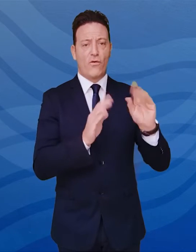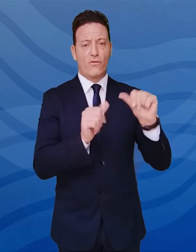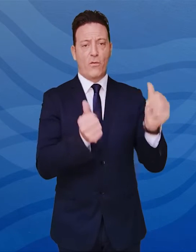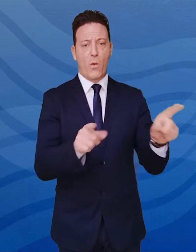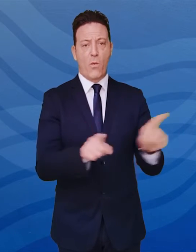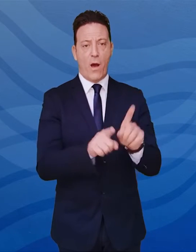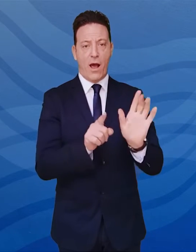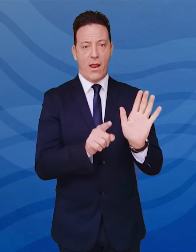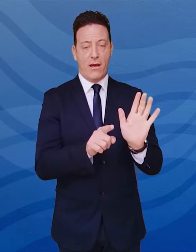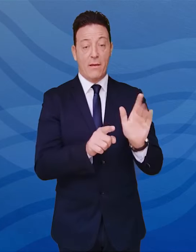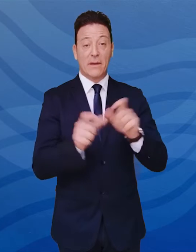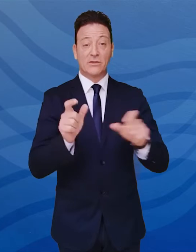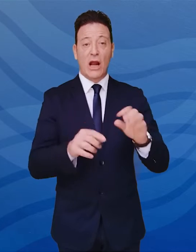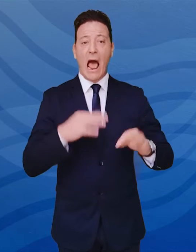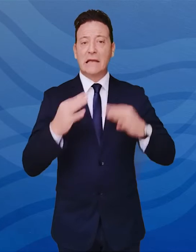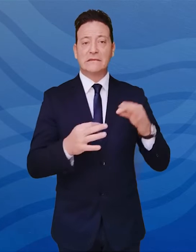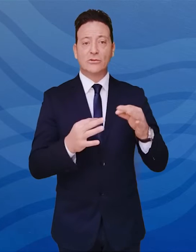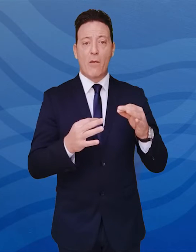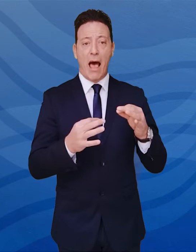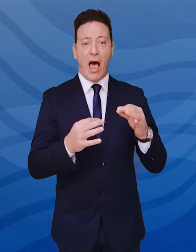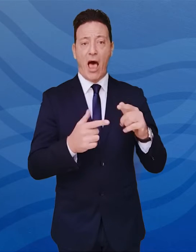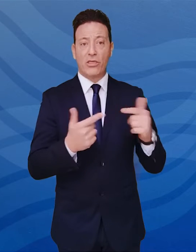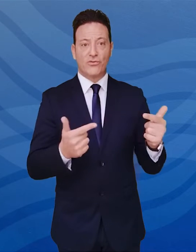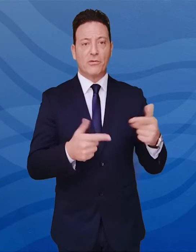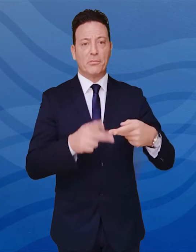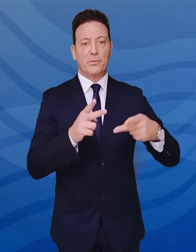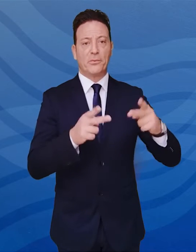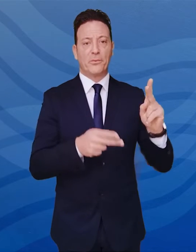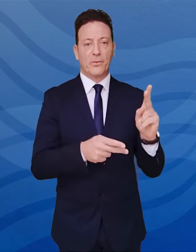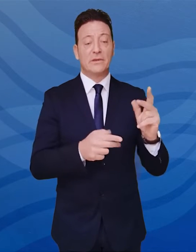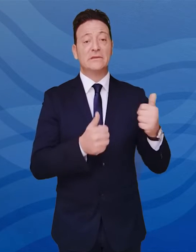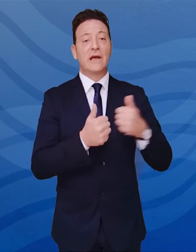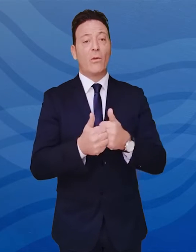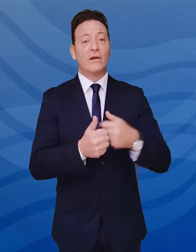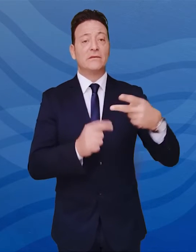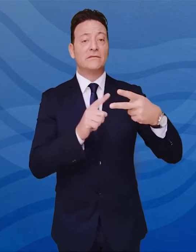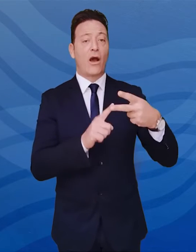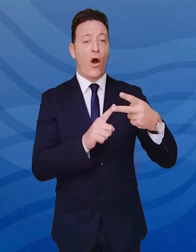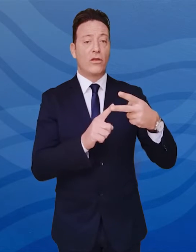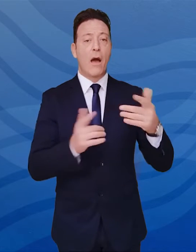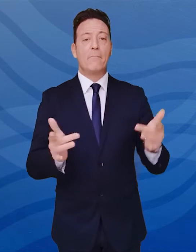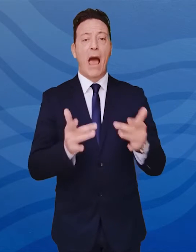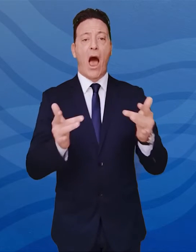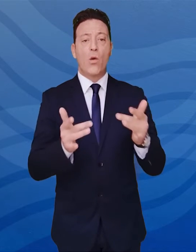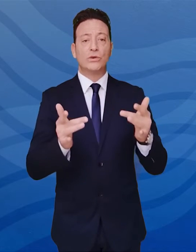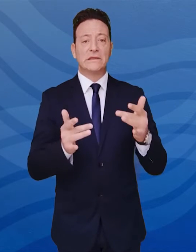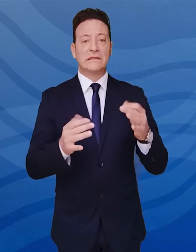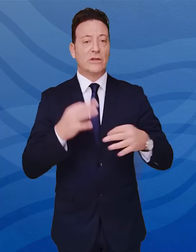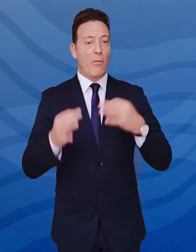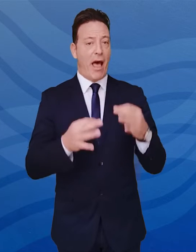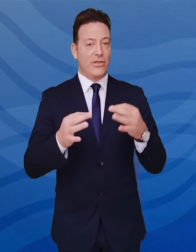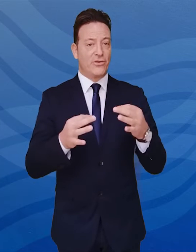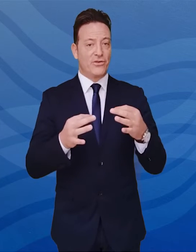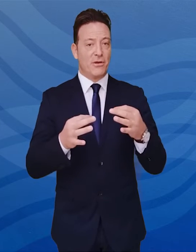Sicuramente gli asintomatici sono quelli maggiormente rappresentati, seguiti dai pauci sintomatici e